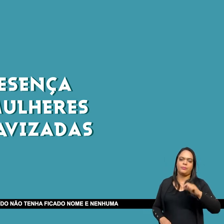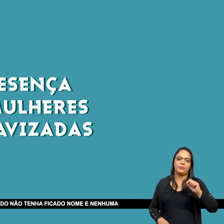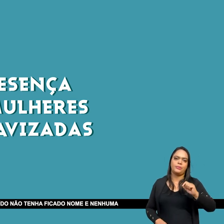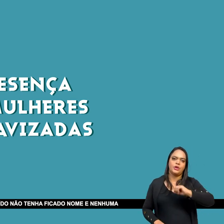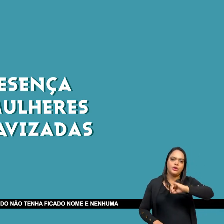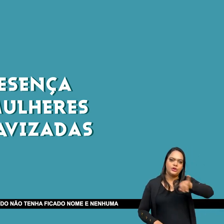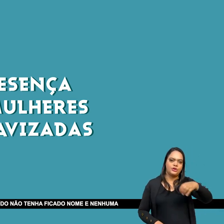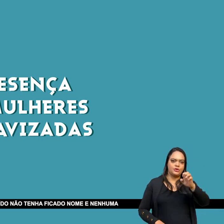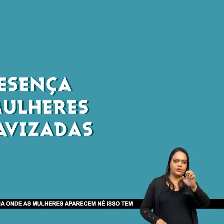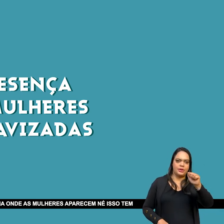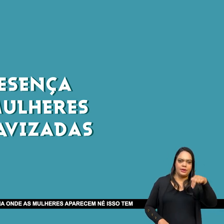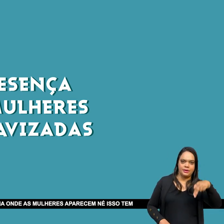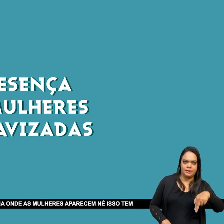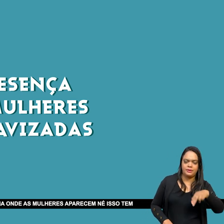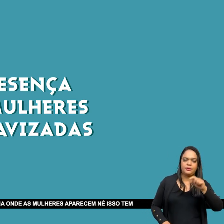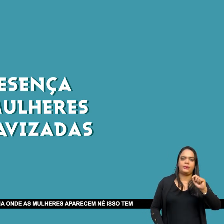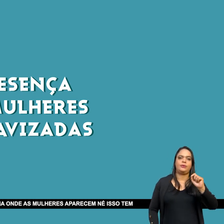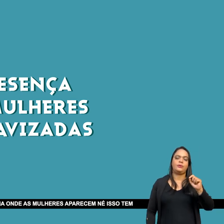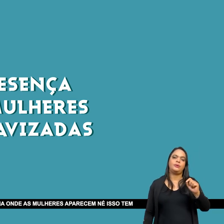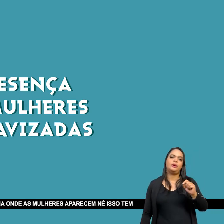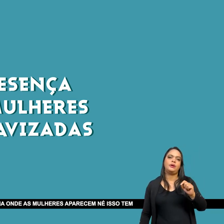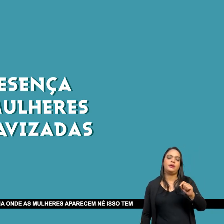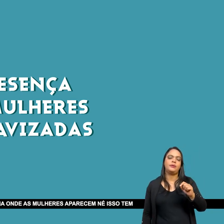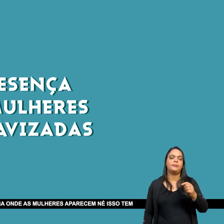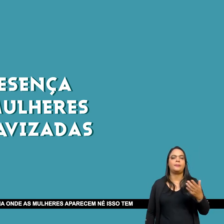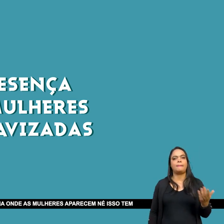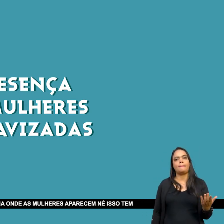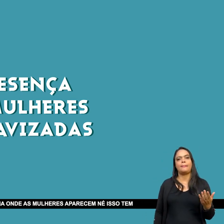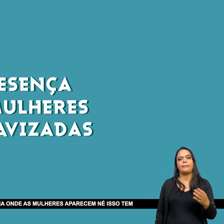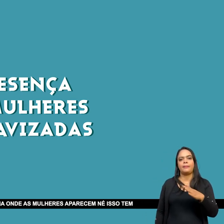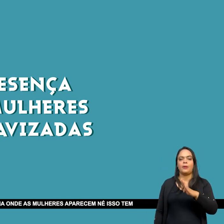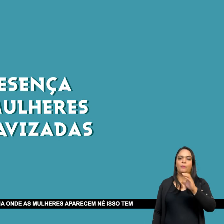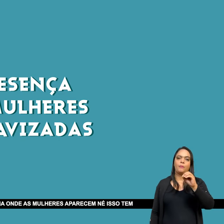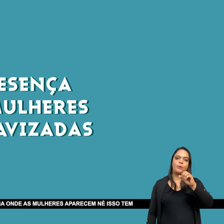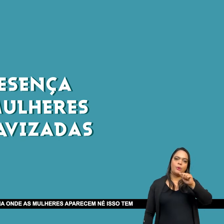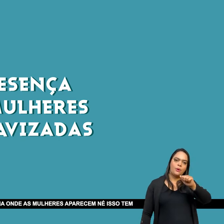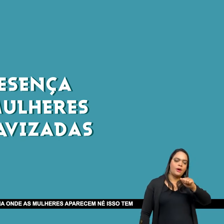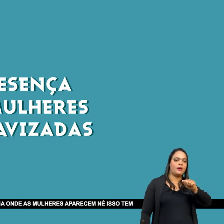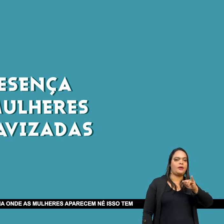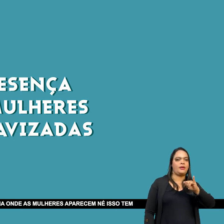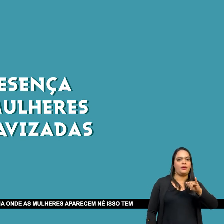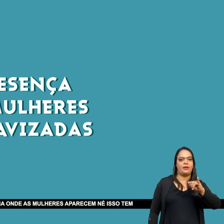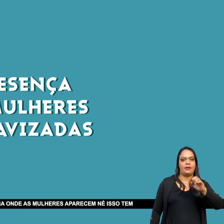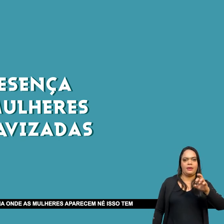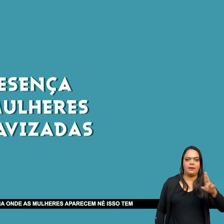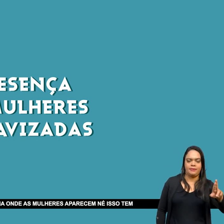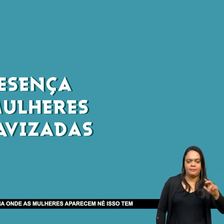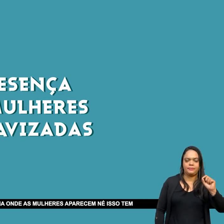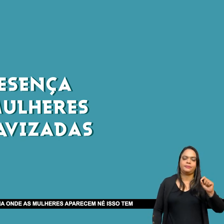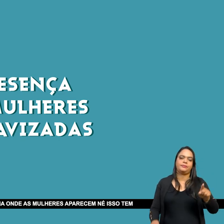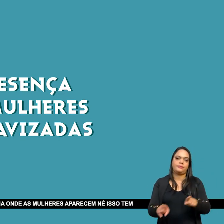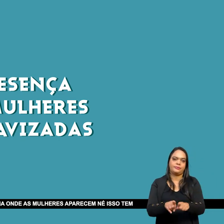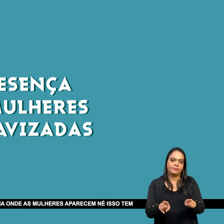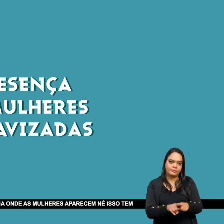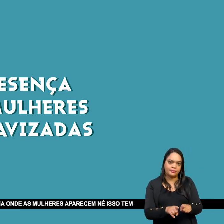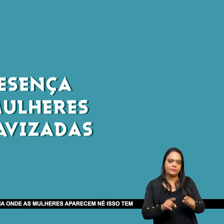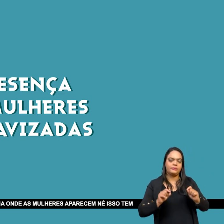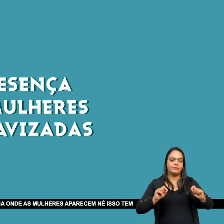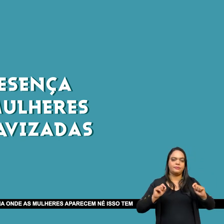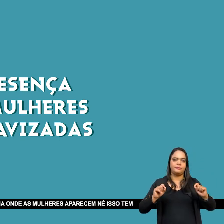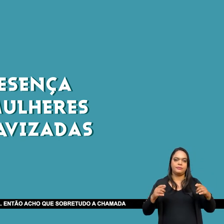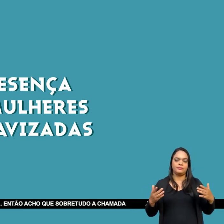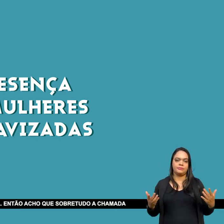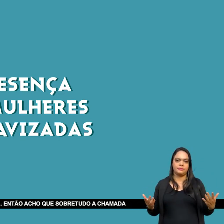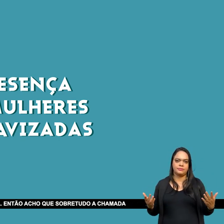ficado Nome De nenhuma liderança Há vários episódios De batalha De resistência Onde as mulheres Aparecem